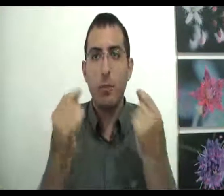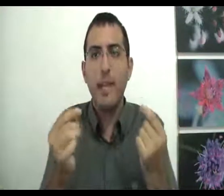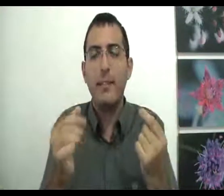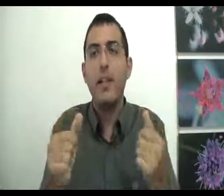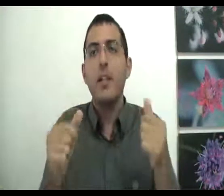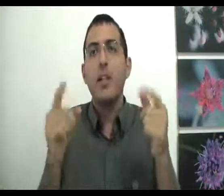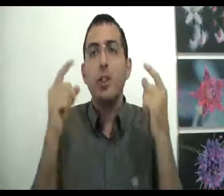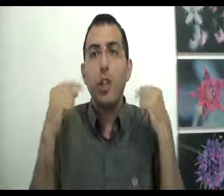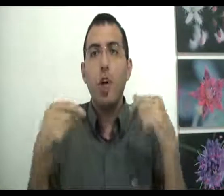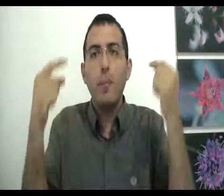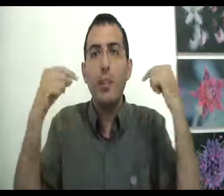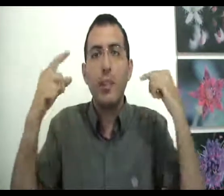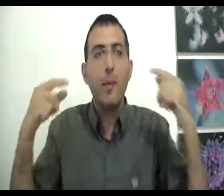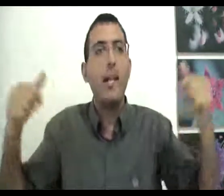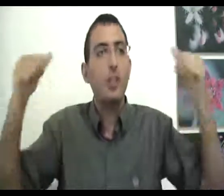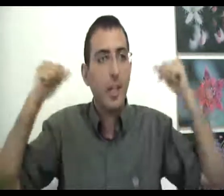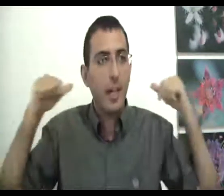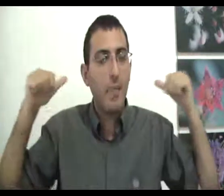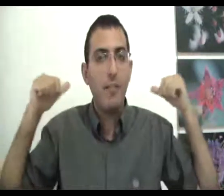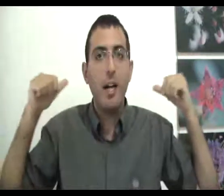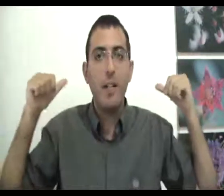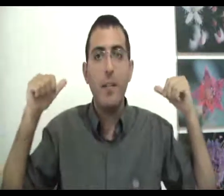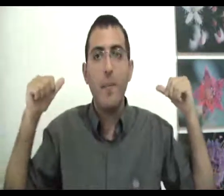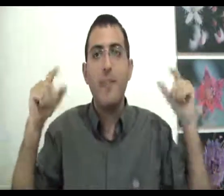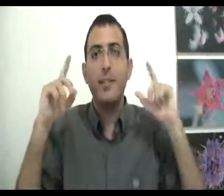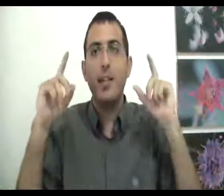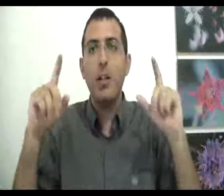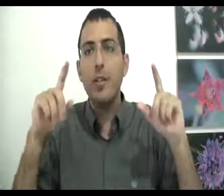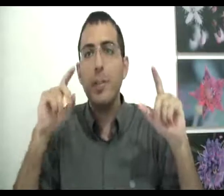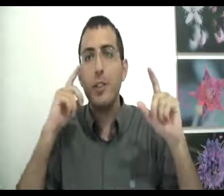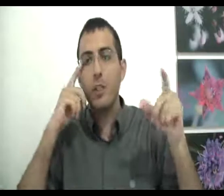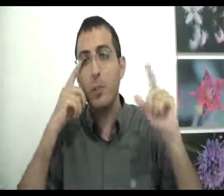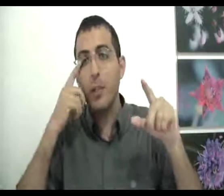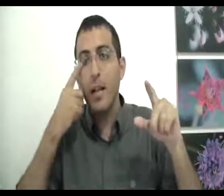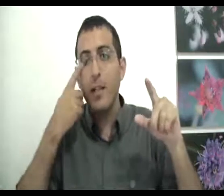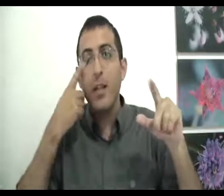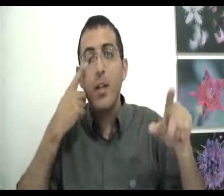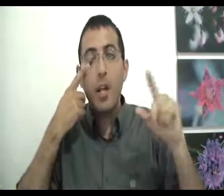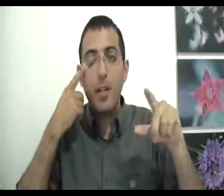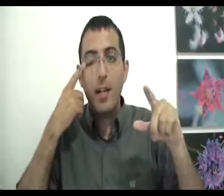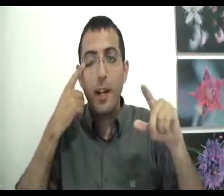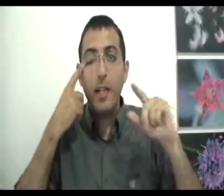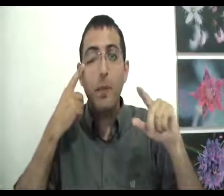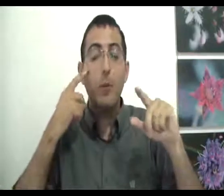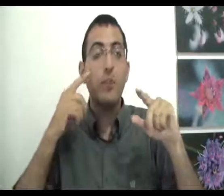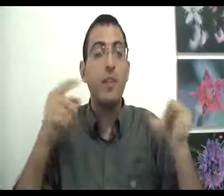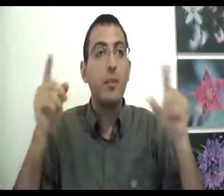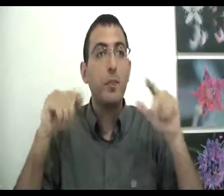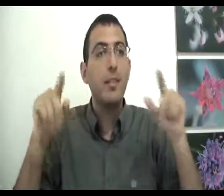אומרת שכל מה שנדמה לך שקרה בעבר זה לא יותר מאשר תמונה שיש לך כרגע בראש ולתמונה